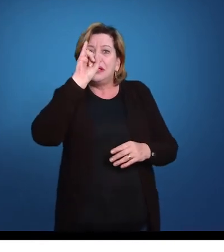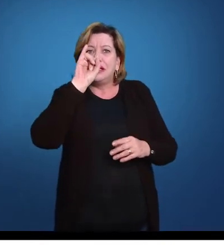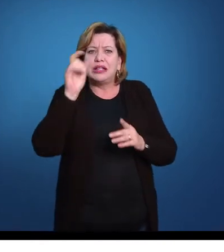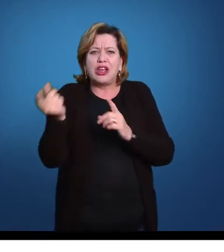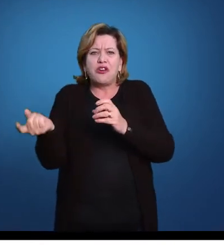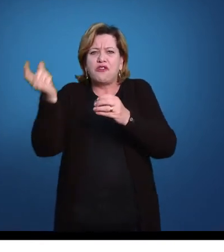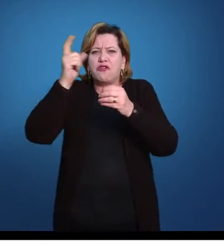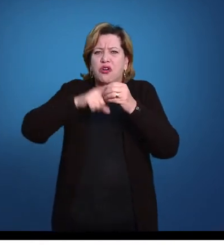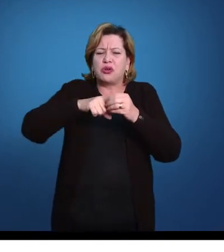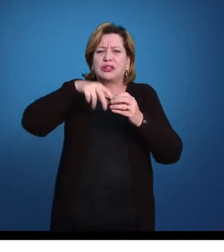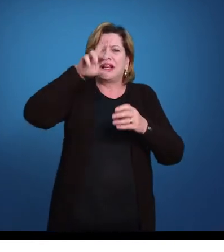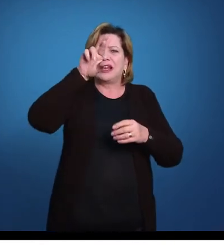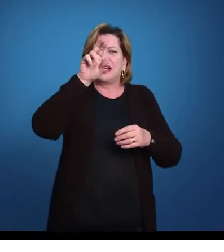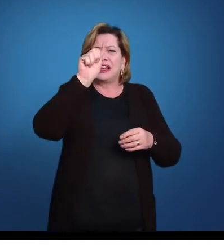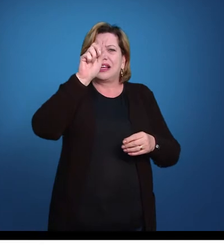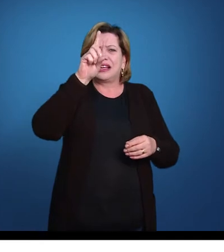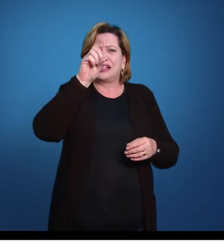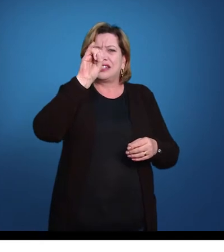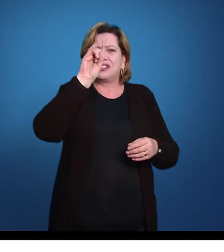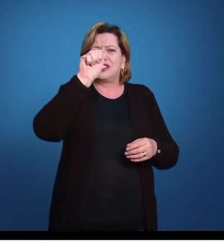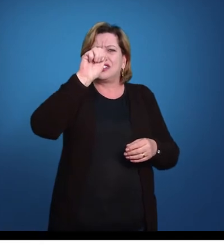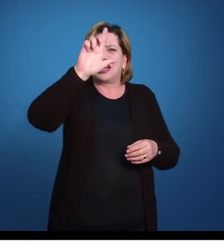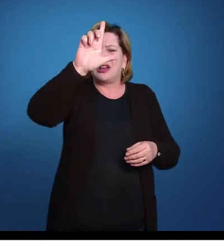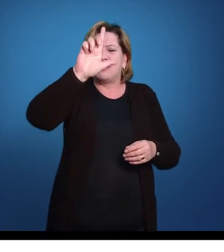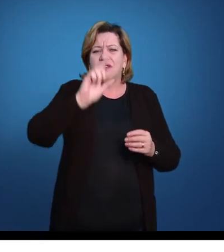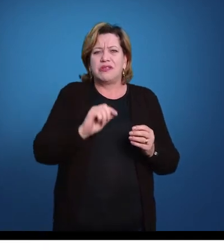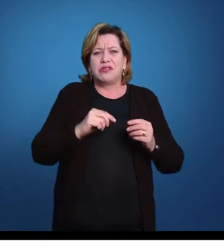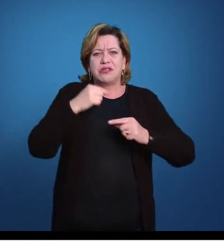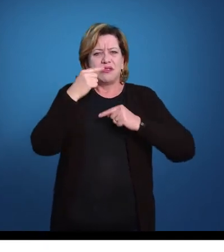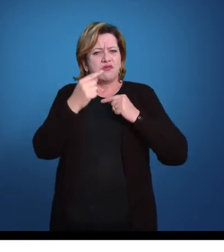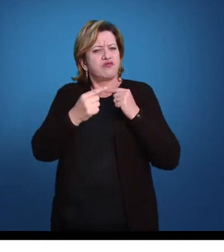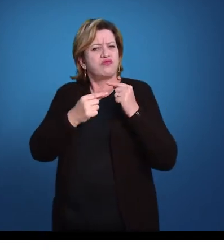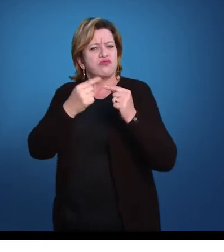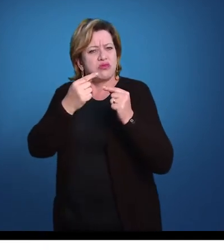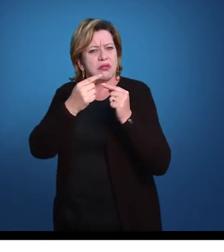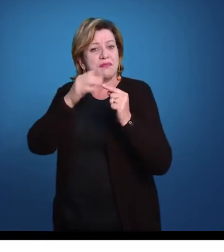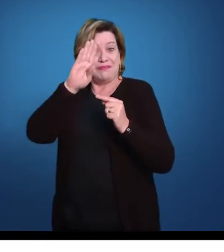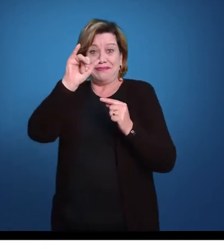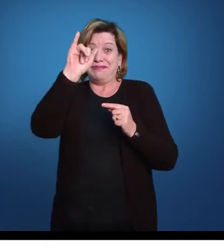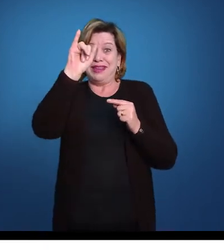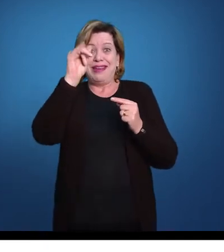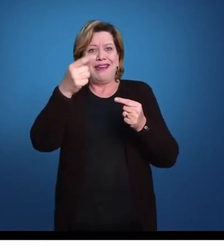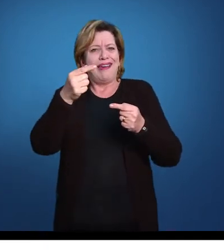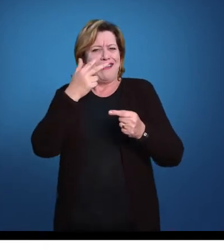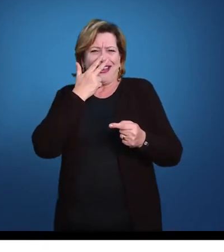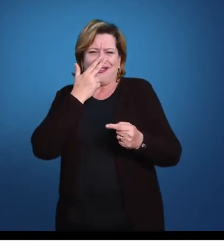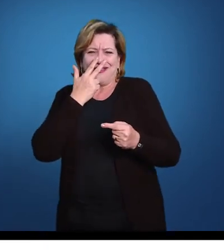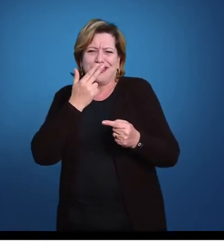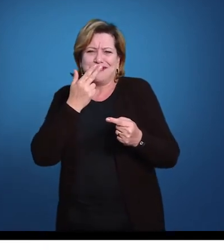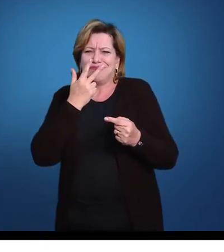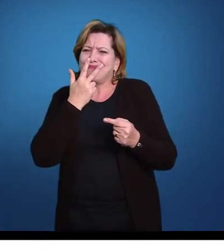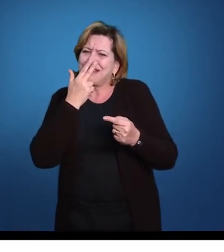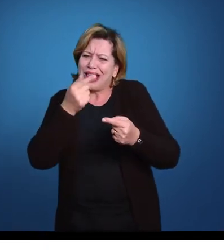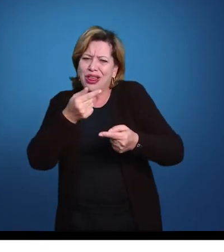ou melhor, antes eram radiais, se tornaram bilaterais e agora, mais uma vez, acontecendo